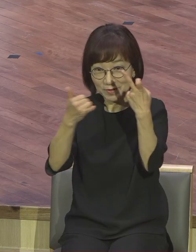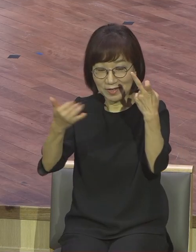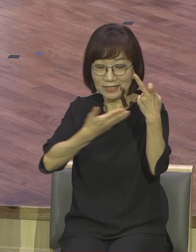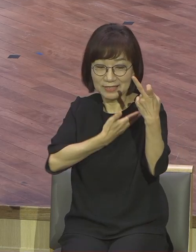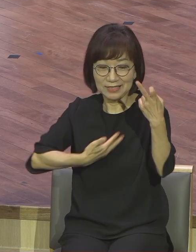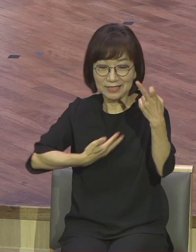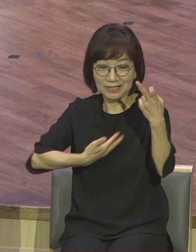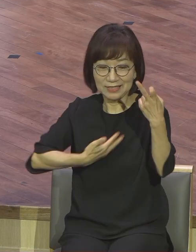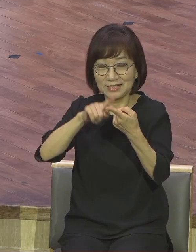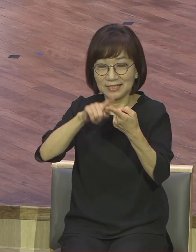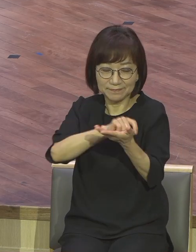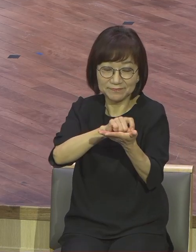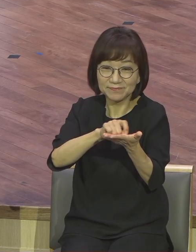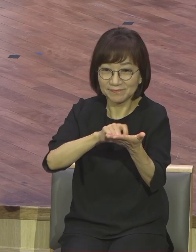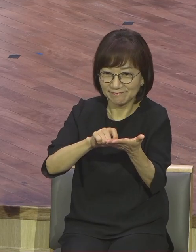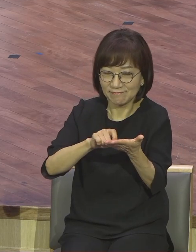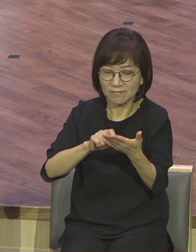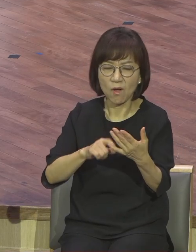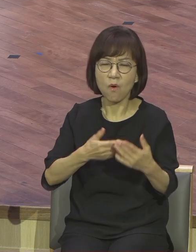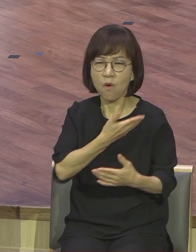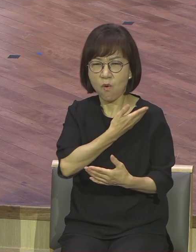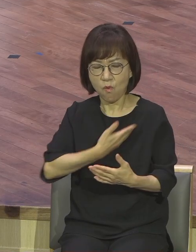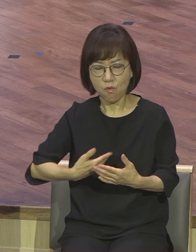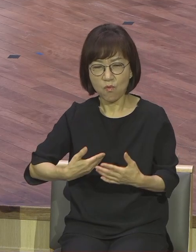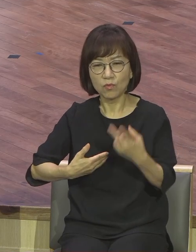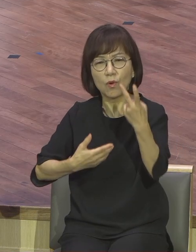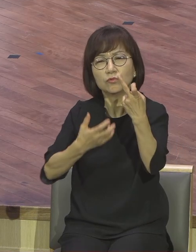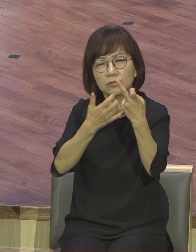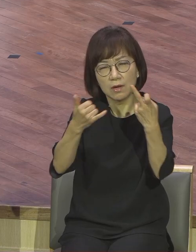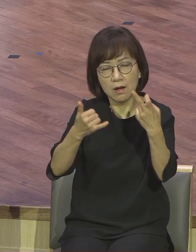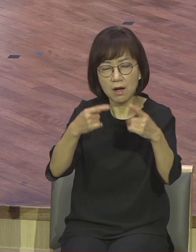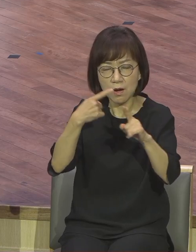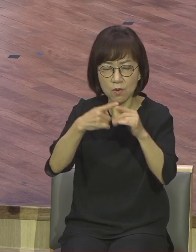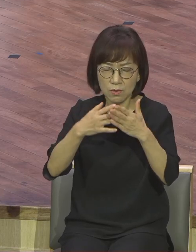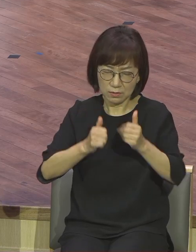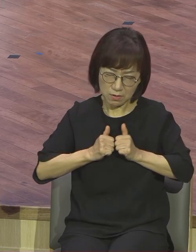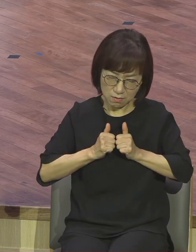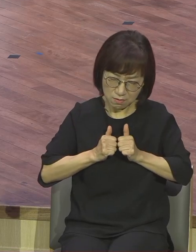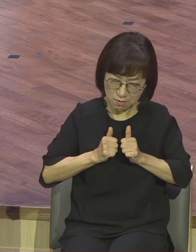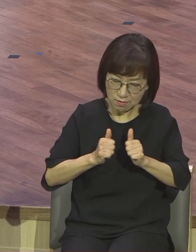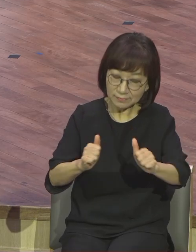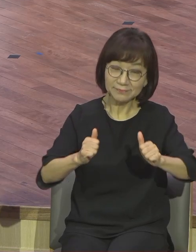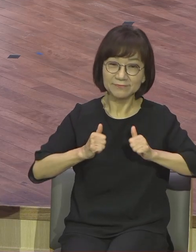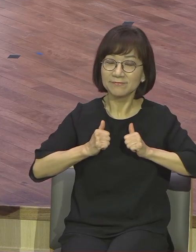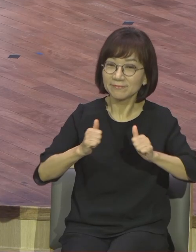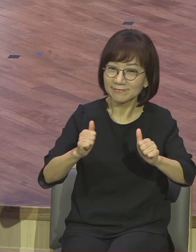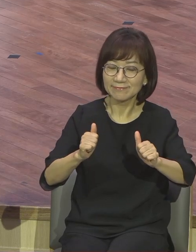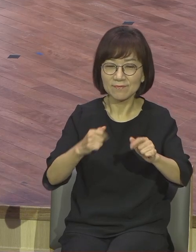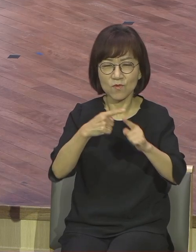아주 열심히 교회를 잘 섬겼습니다. 교회를 잘 섬기니까